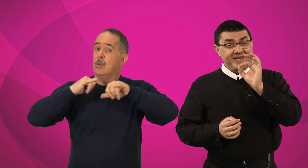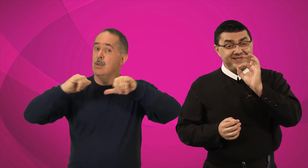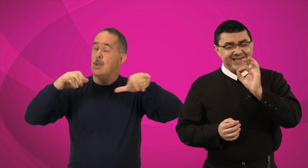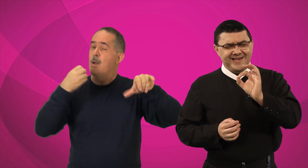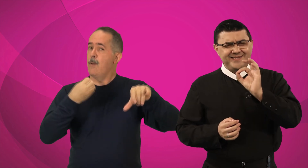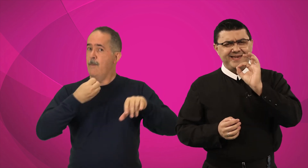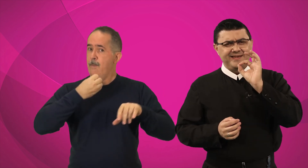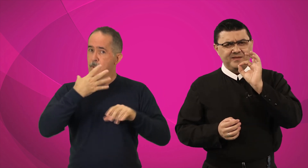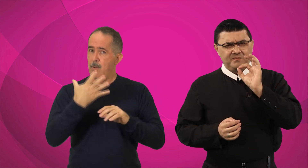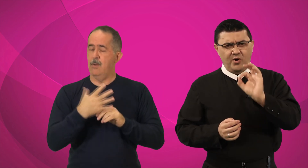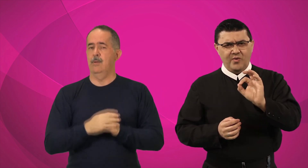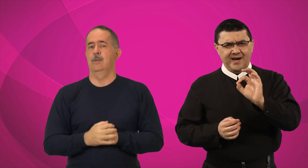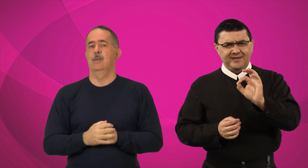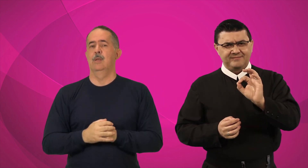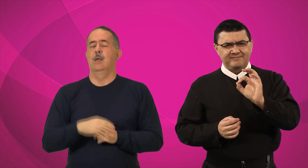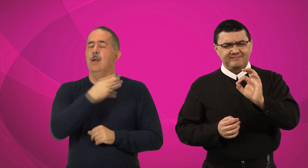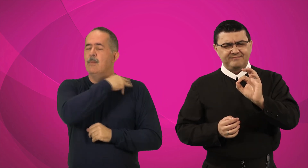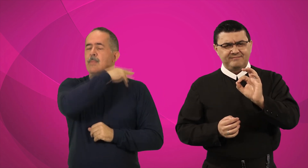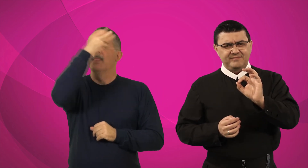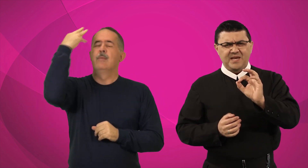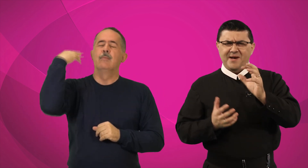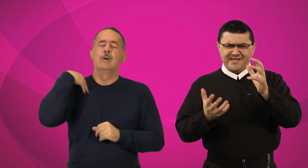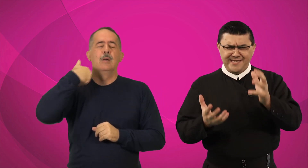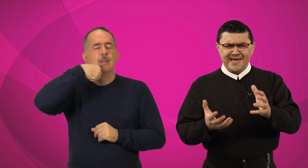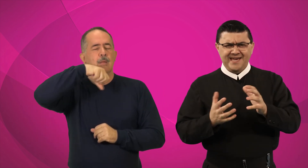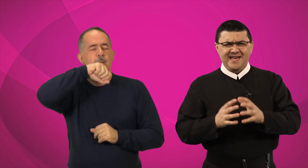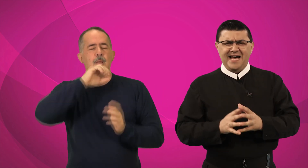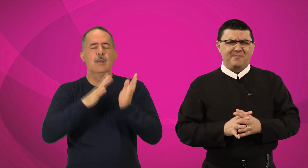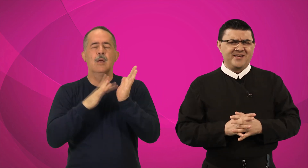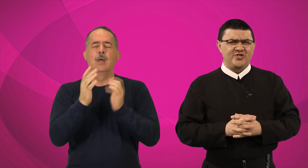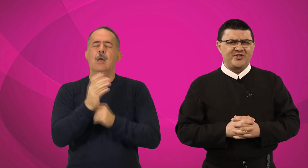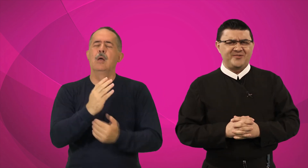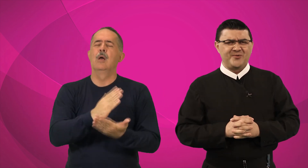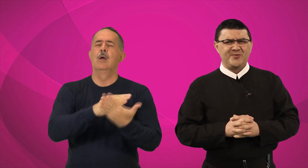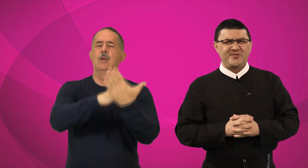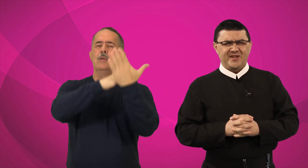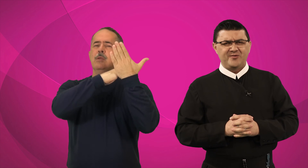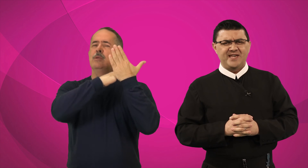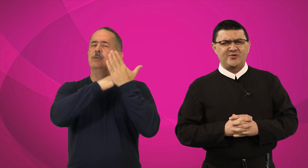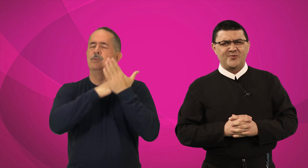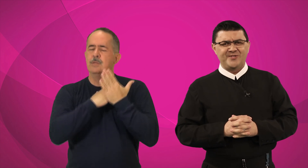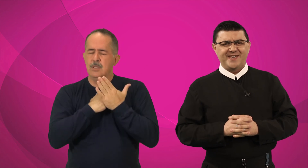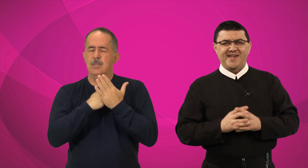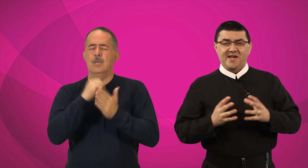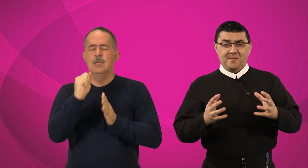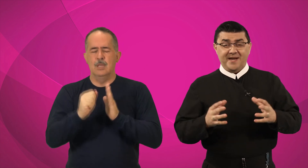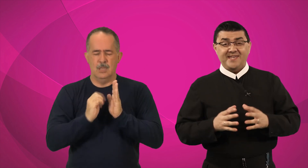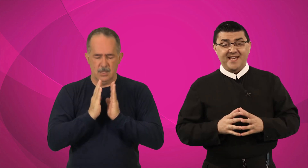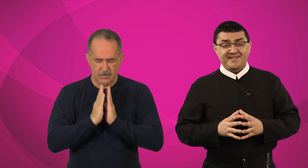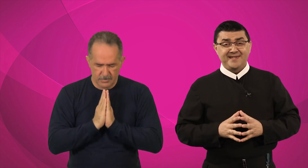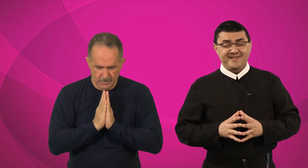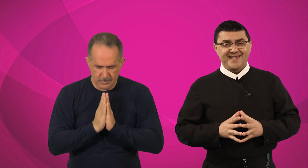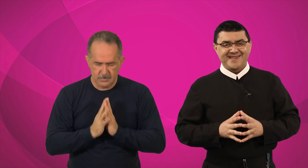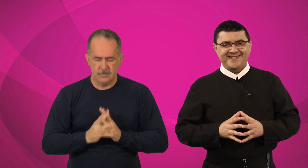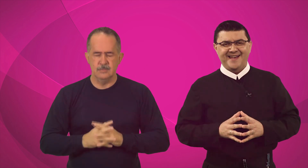mensagem boa. Que Maria, a Mãe de Jesus, nos ajude, para que assim seja.